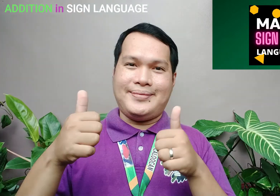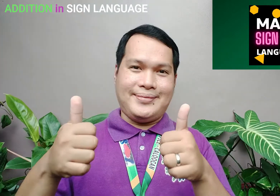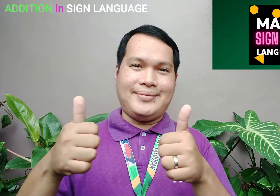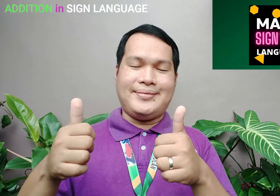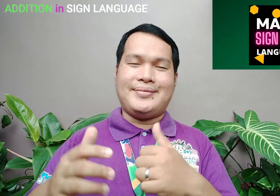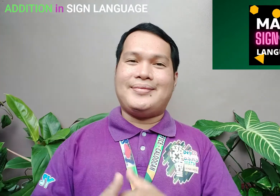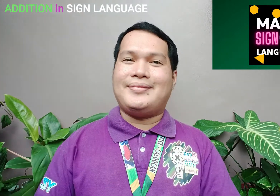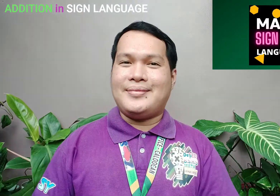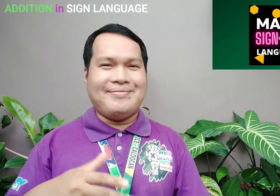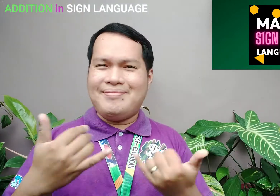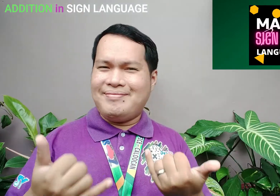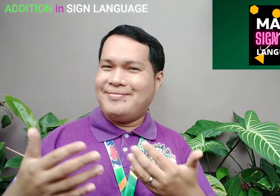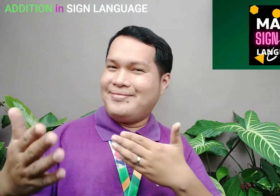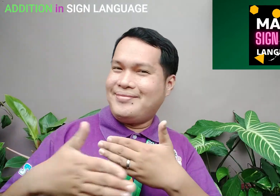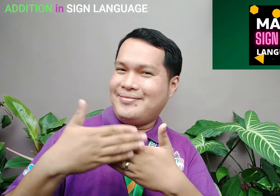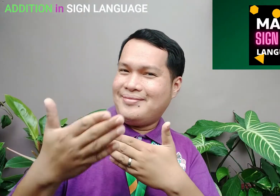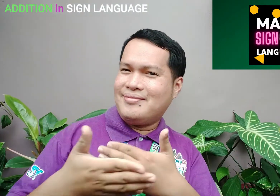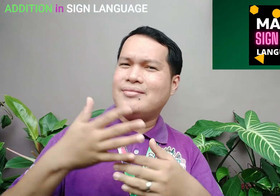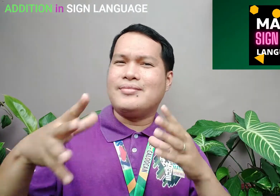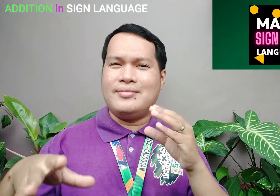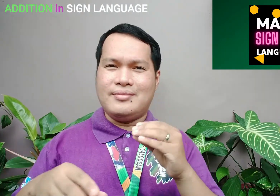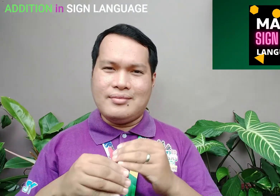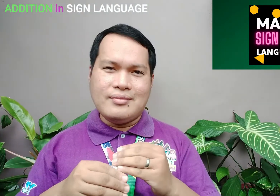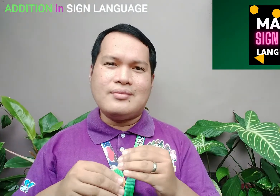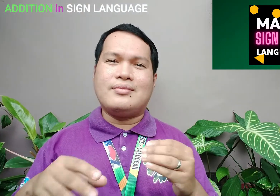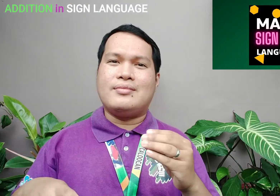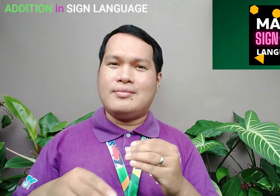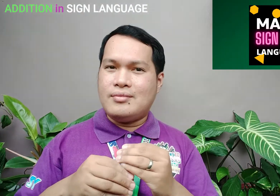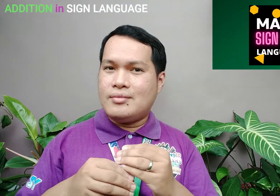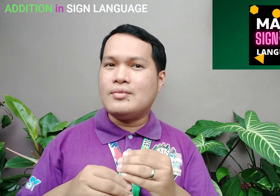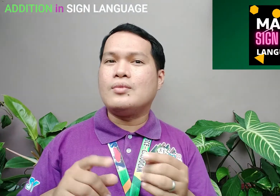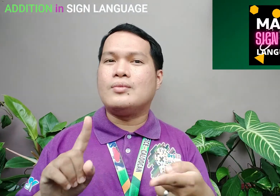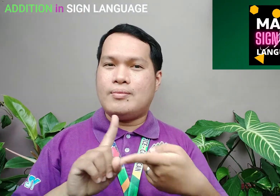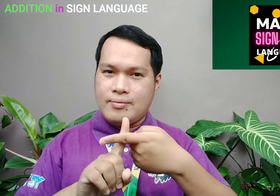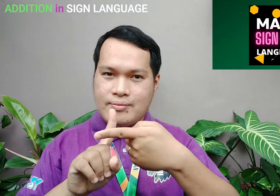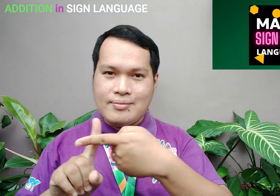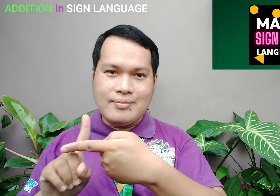ating mga magulang Napakadali lang mag-add ng mga numbers